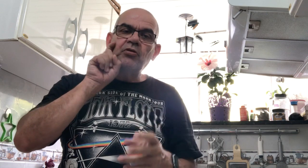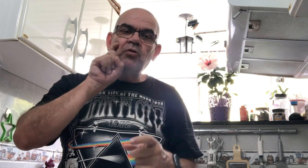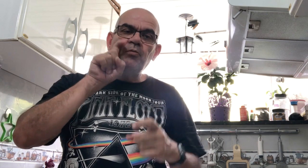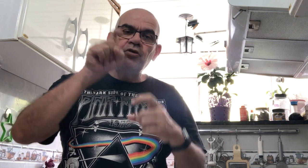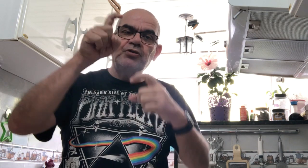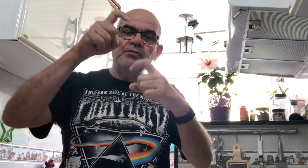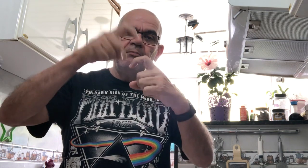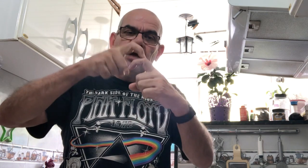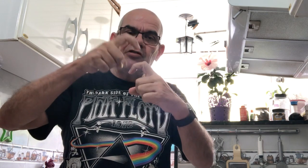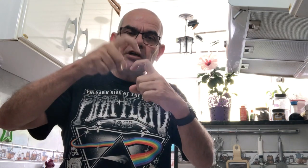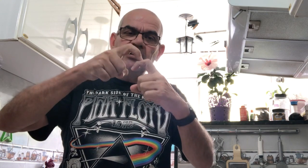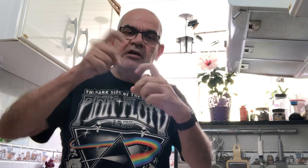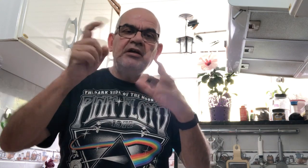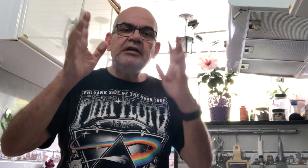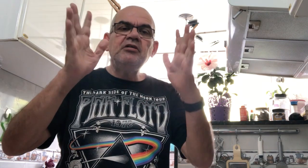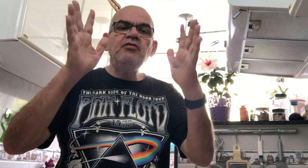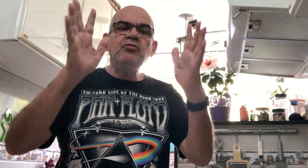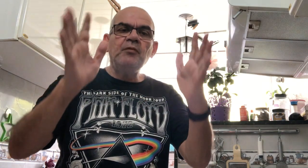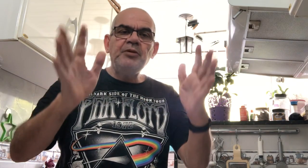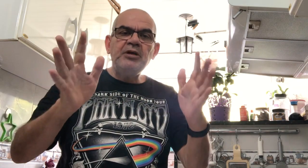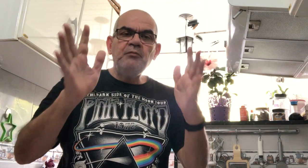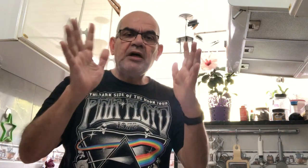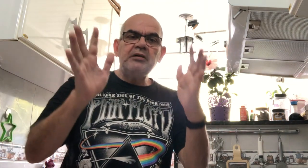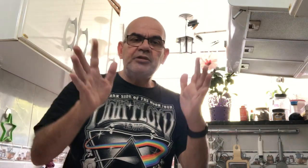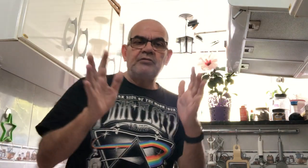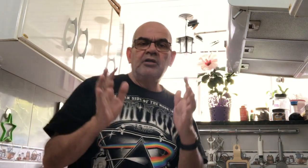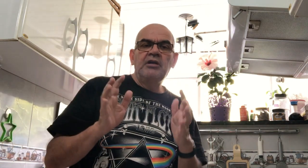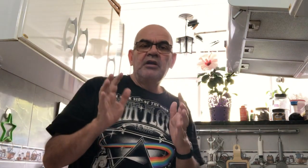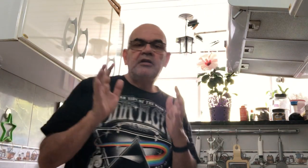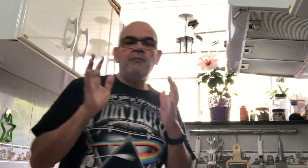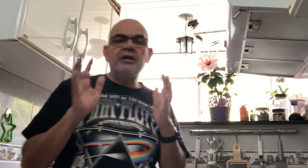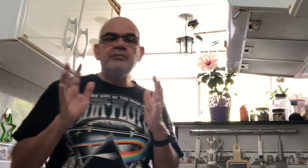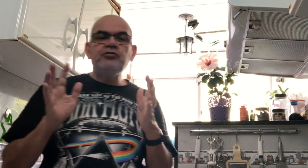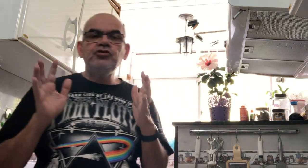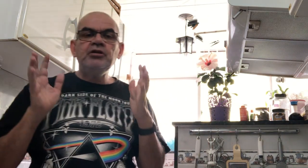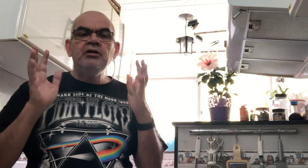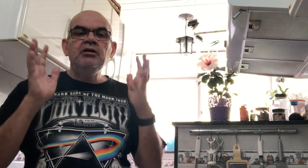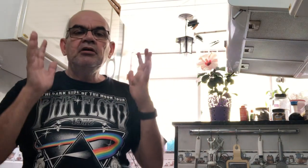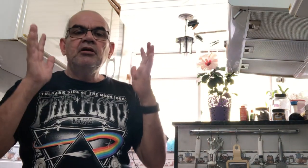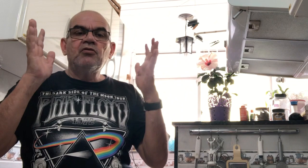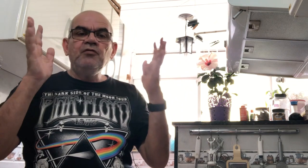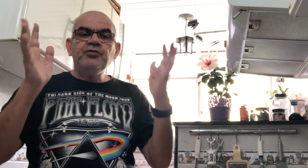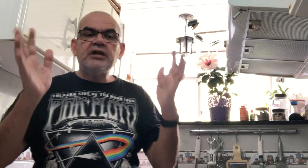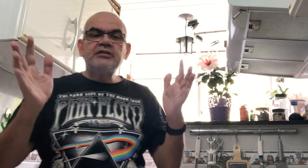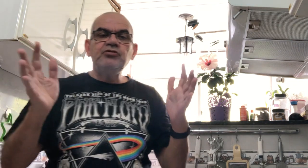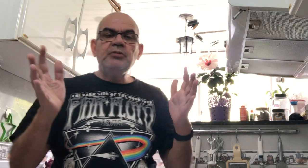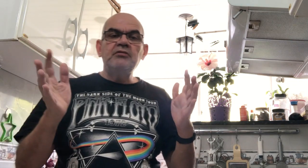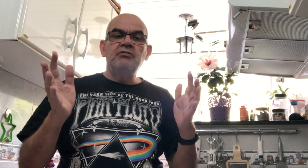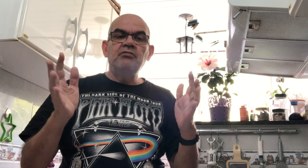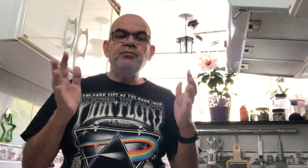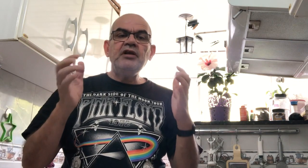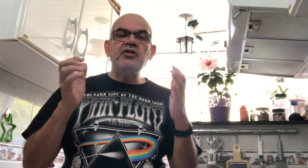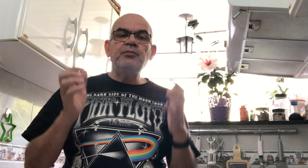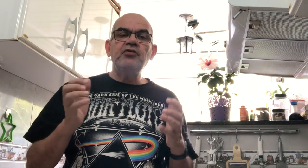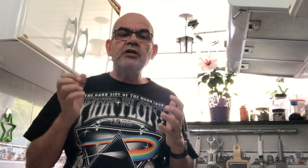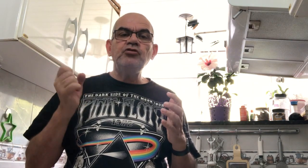sinal composto, médica. Então, vamos ao primeiro parâmetro, que é o parâmetro de configuração de mão. Por exemplo, o sinal de